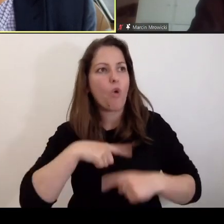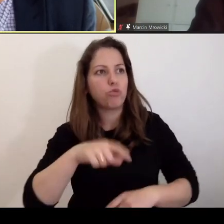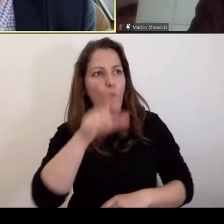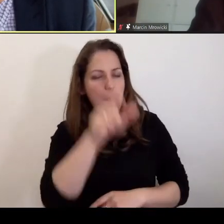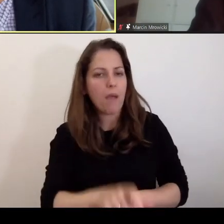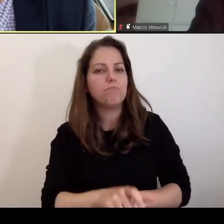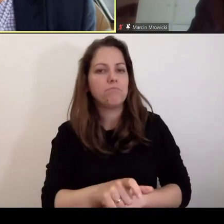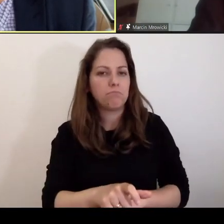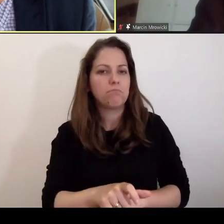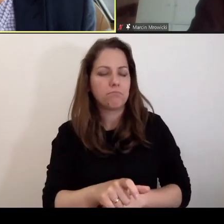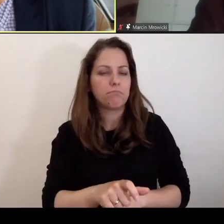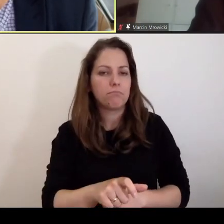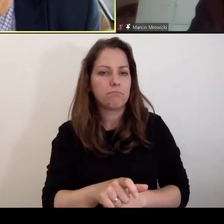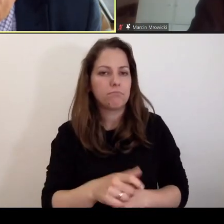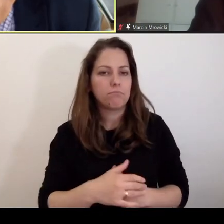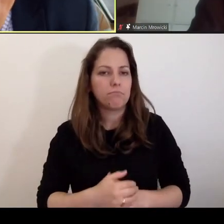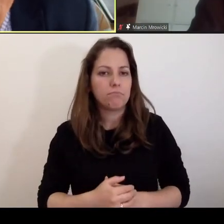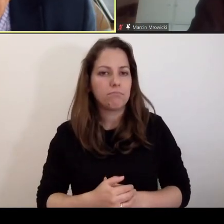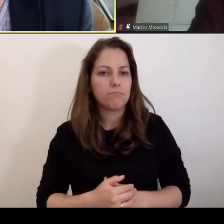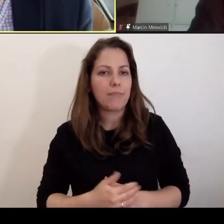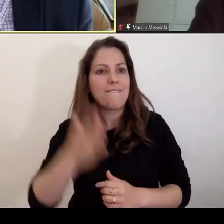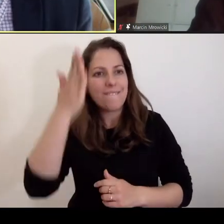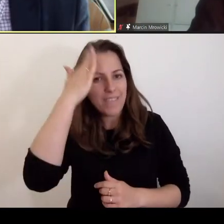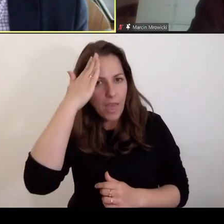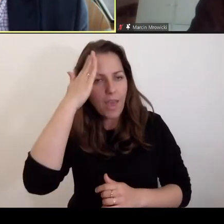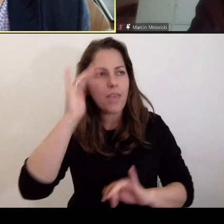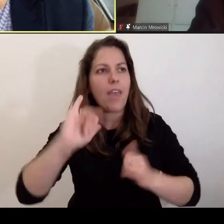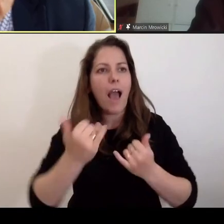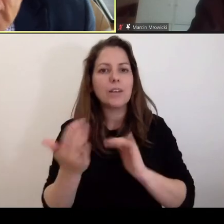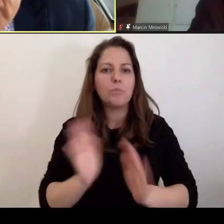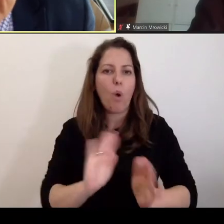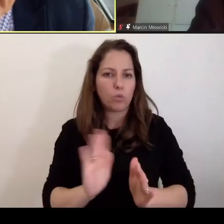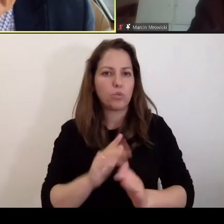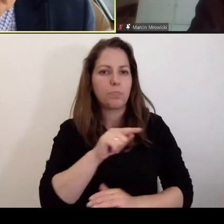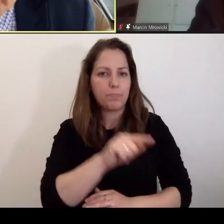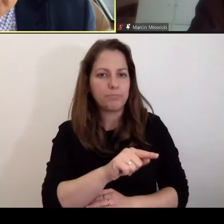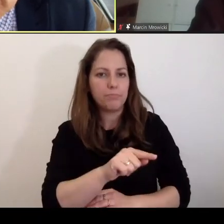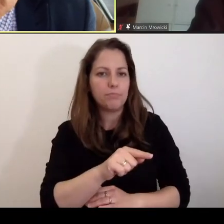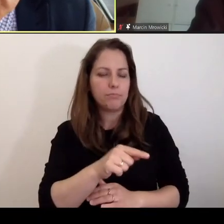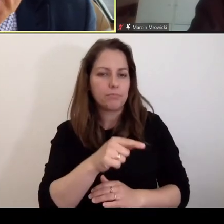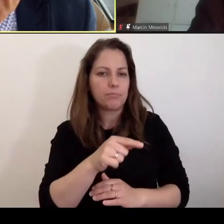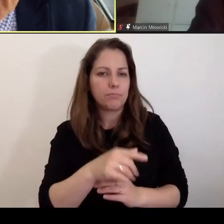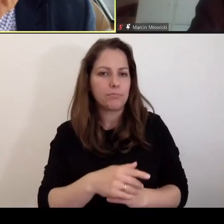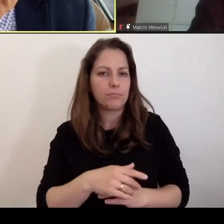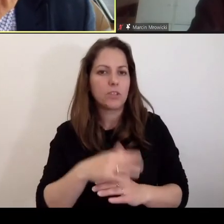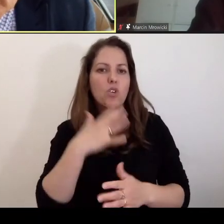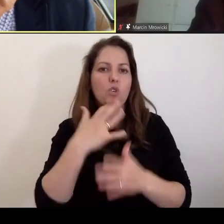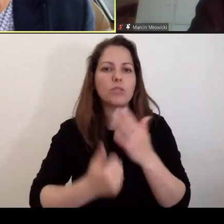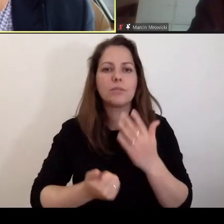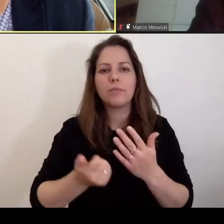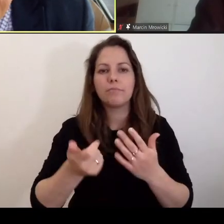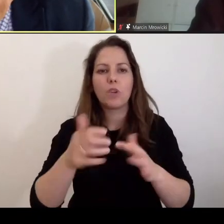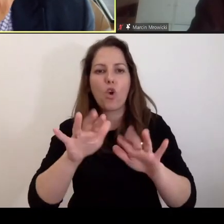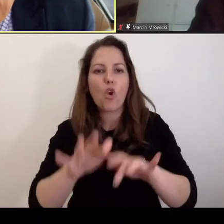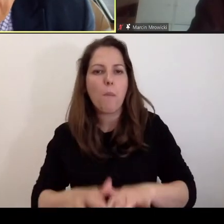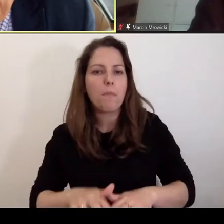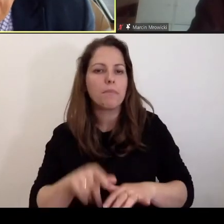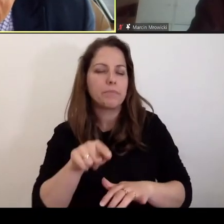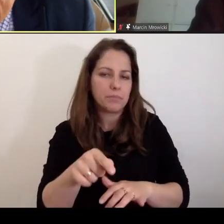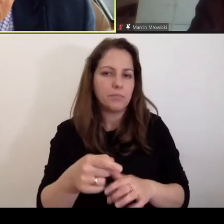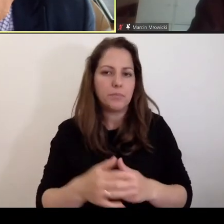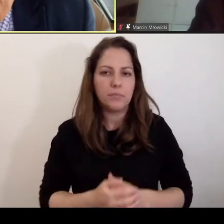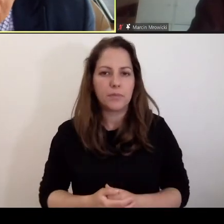wie, wie w jaki sposób np. korzystać z komputera, aby czytać swoje akty